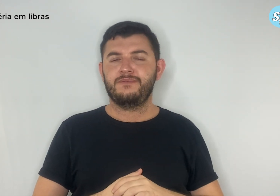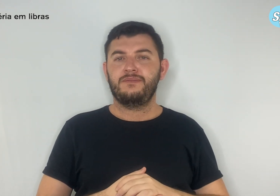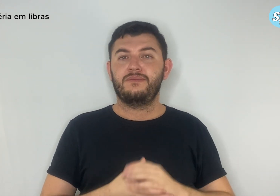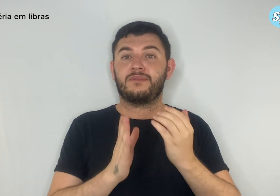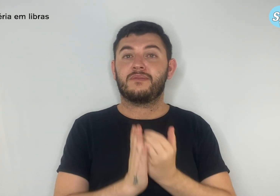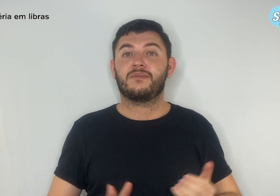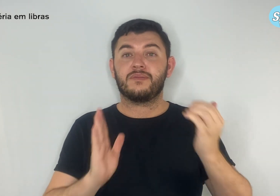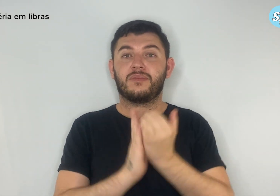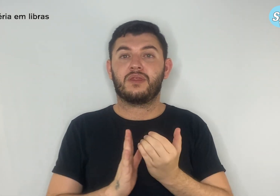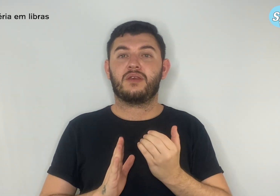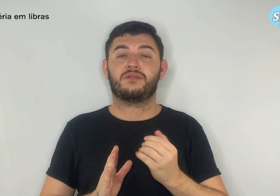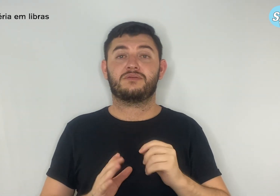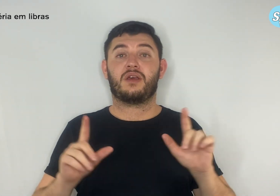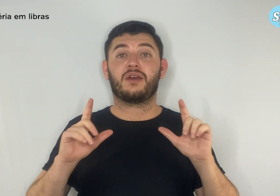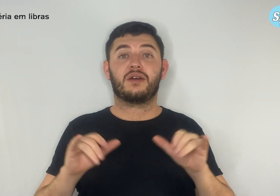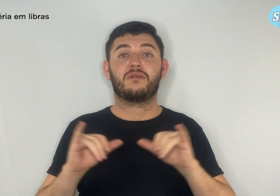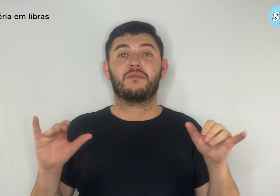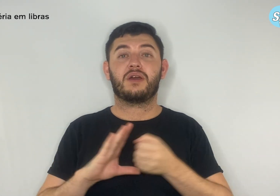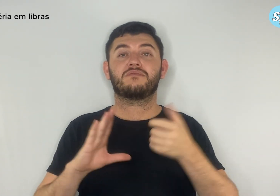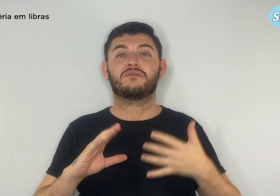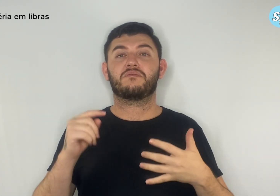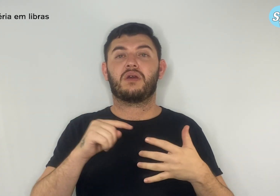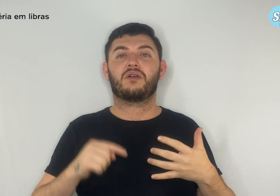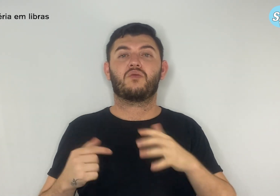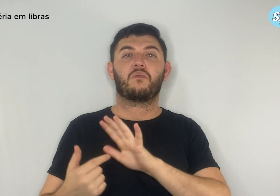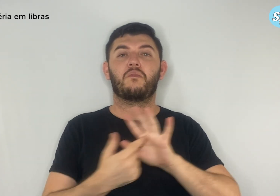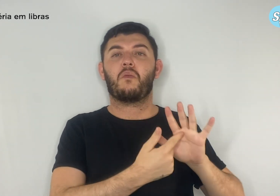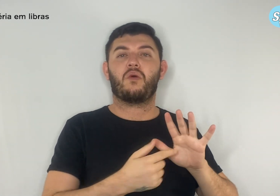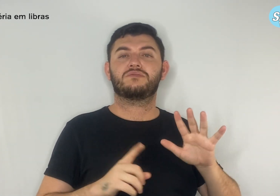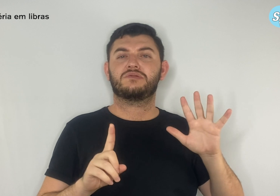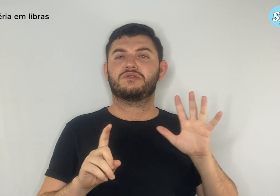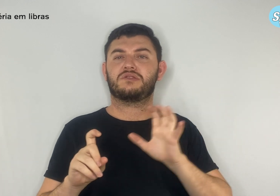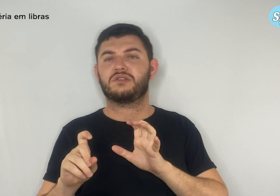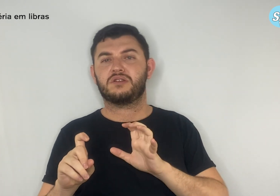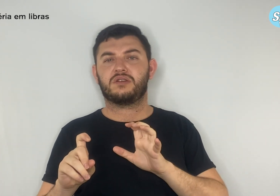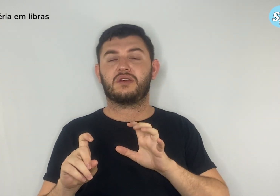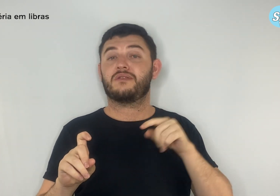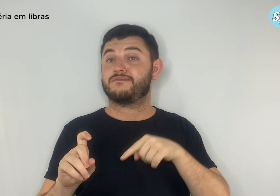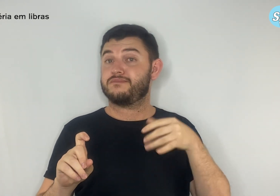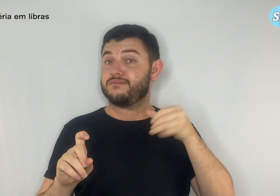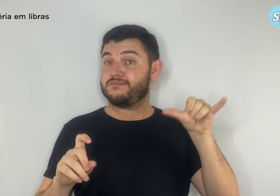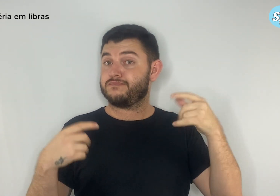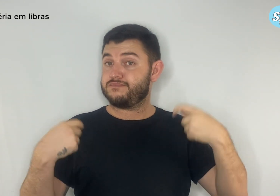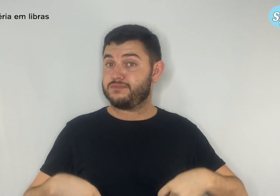aspecto da campanha é o combate ao assédio moral, que é um conjunto de comportamentos